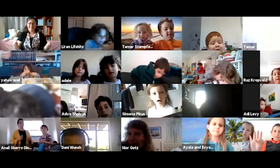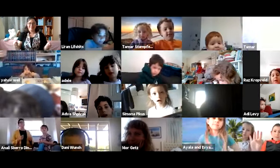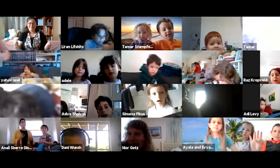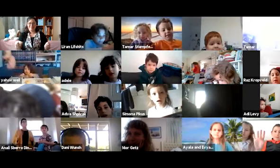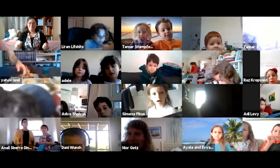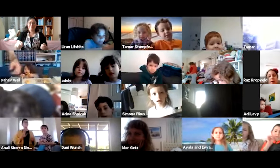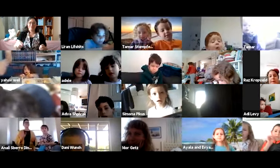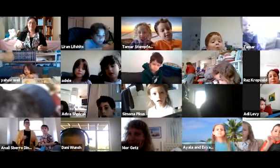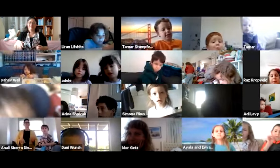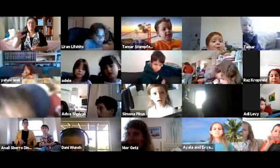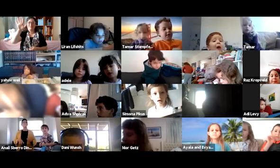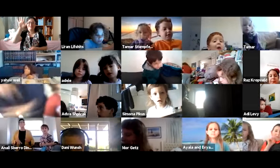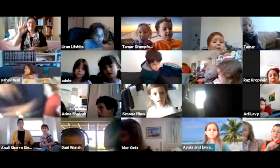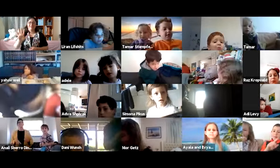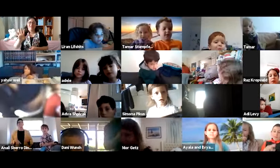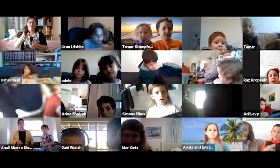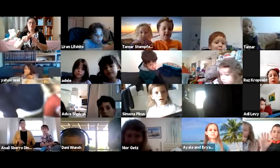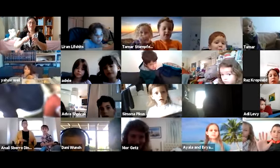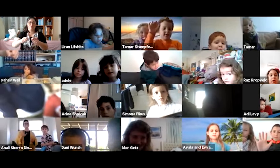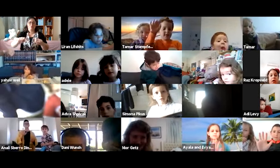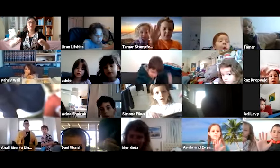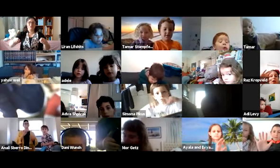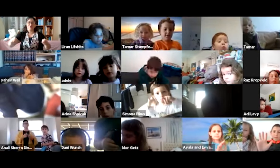בואו נראה אתכם עושים את זה. חמישה חומשי תורה.